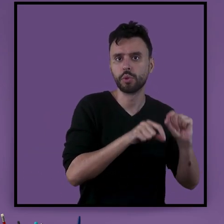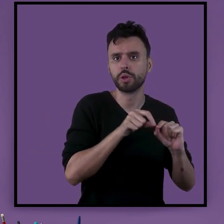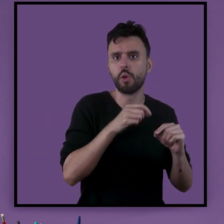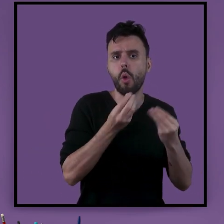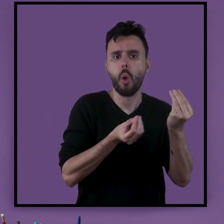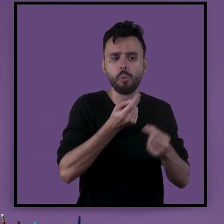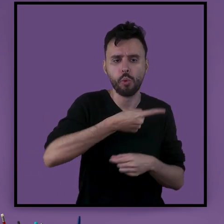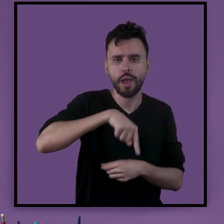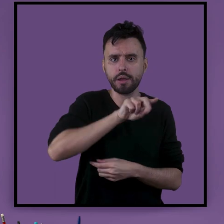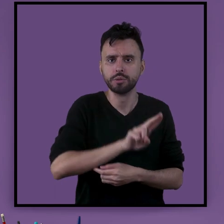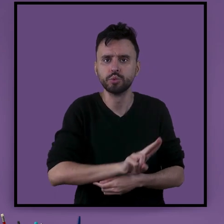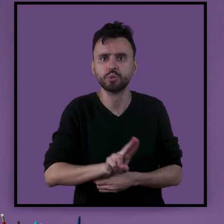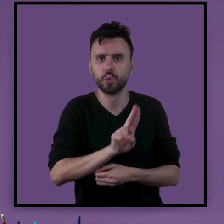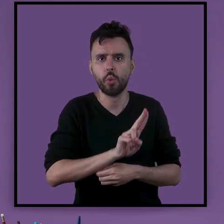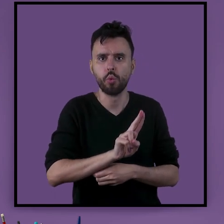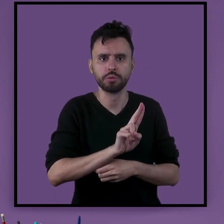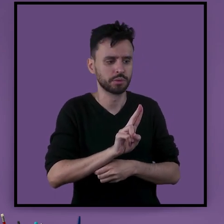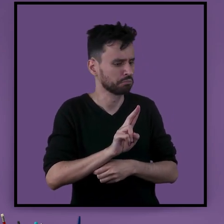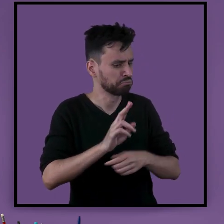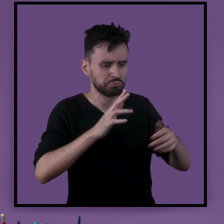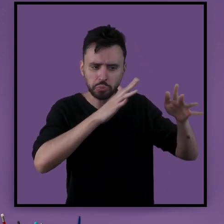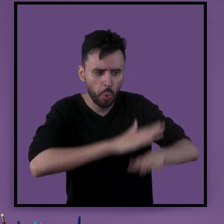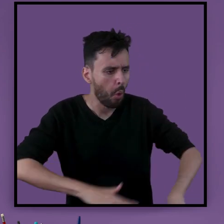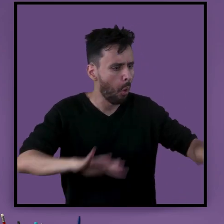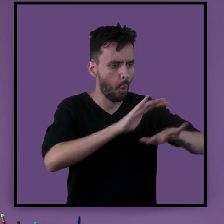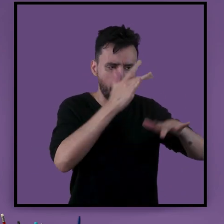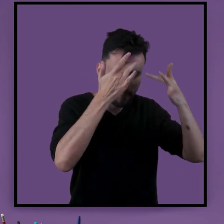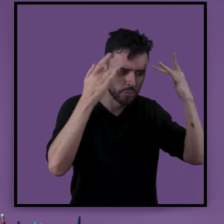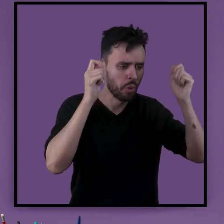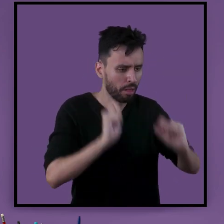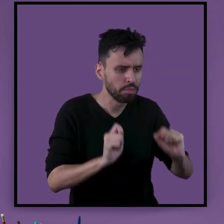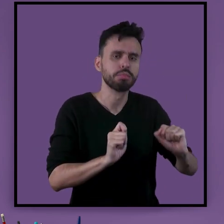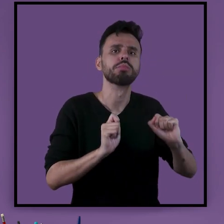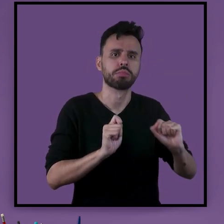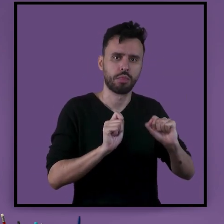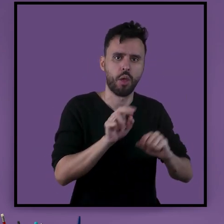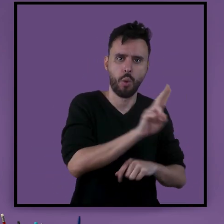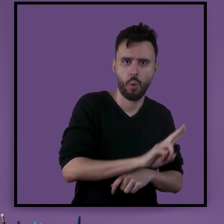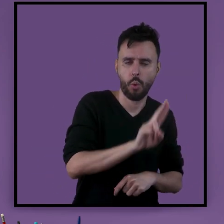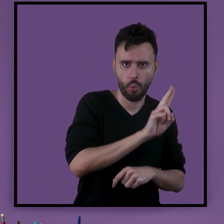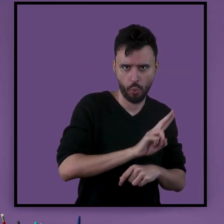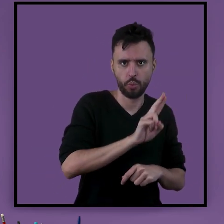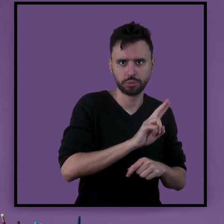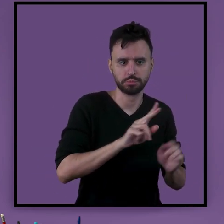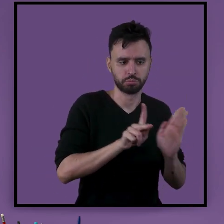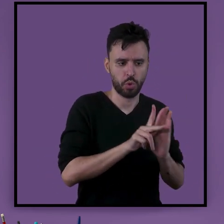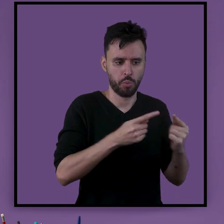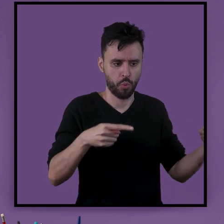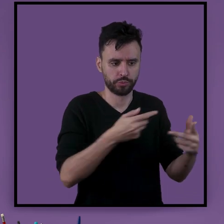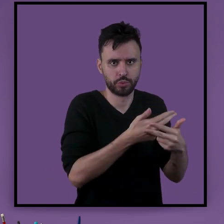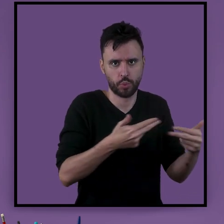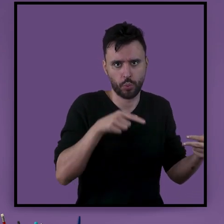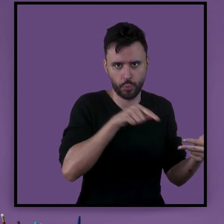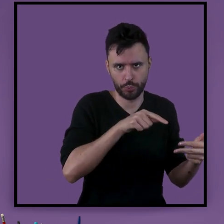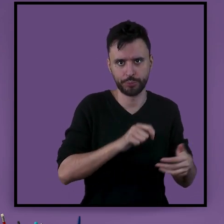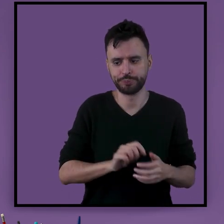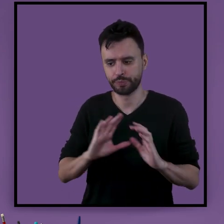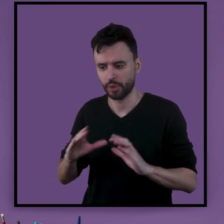pessoas, ou seja, são para todos os públicos. Cultura erudita. É um tipo de